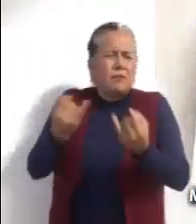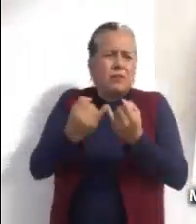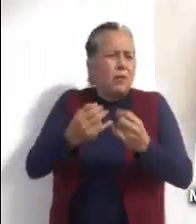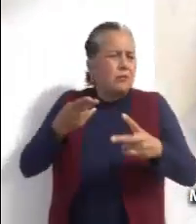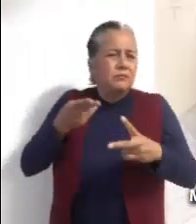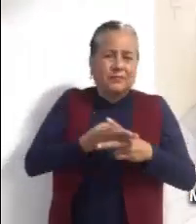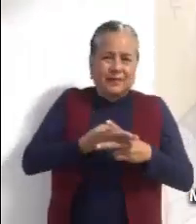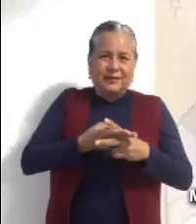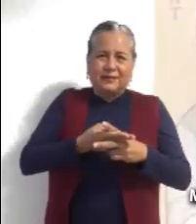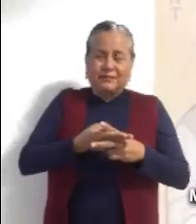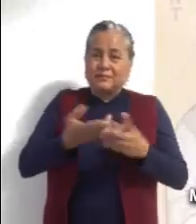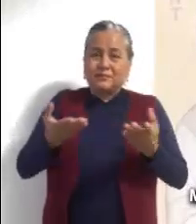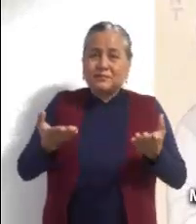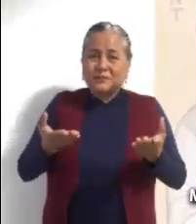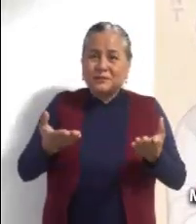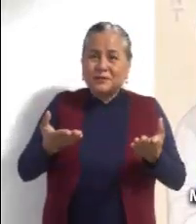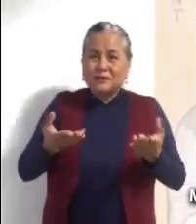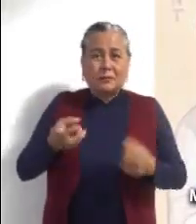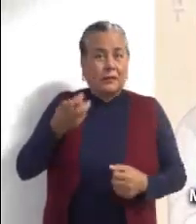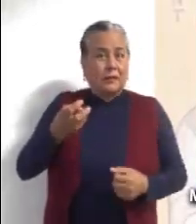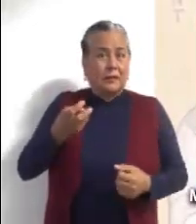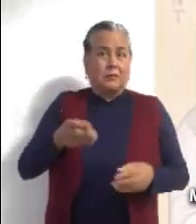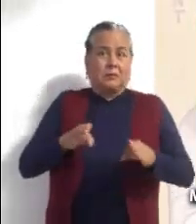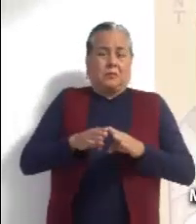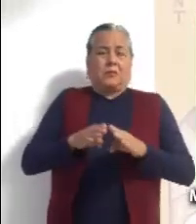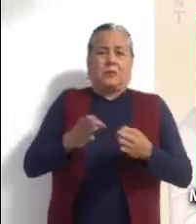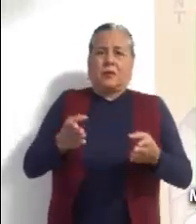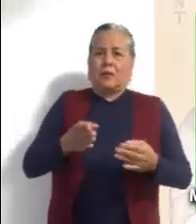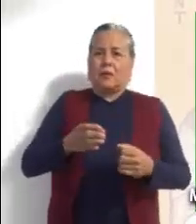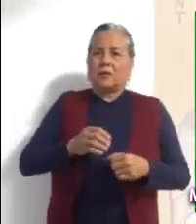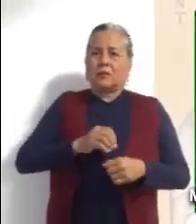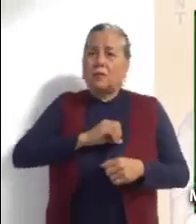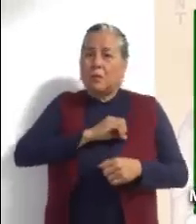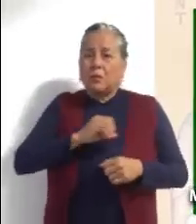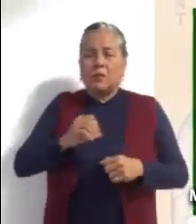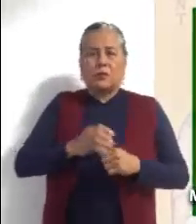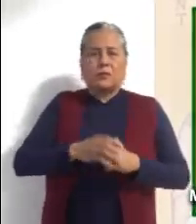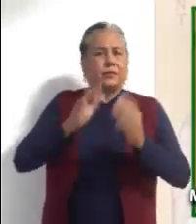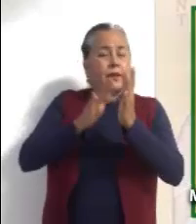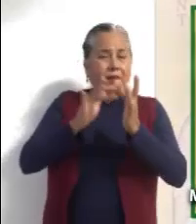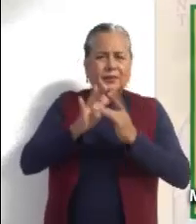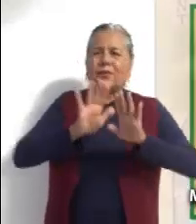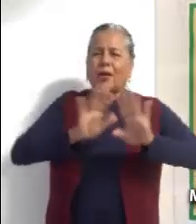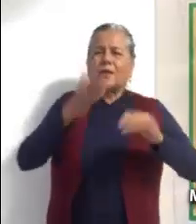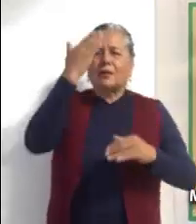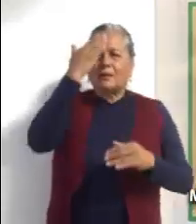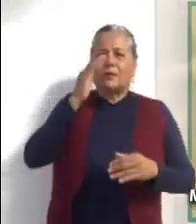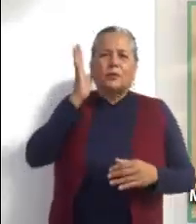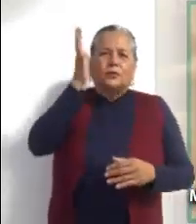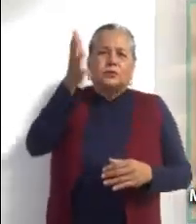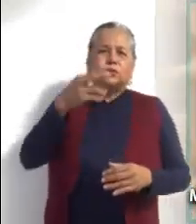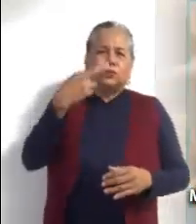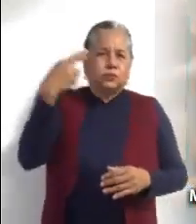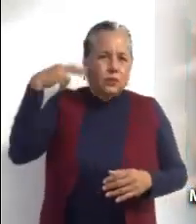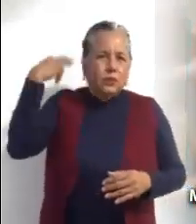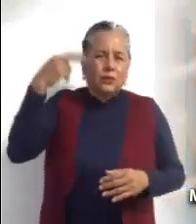amenaza Ni siquiera nada real y comprobado Jesús, anunciado Rey de los judíos y de toda la humanidad